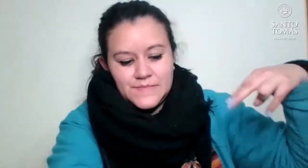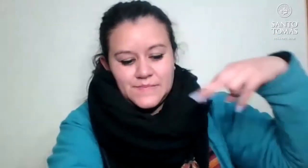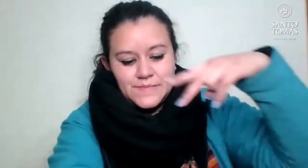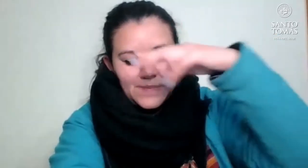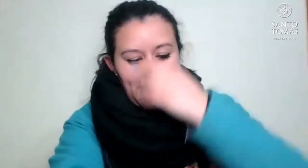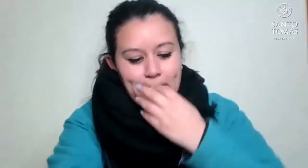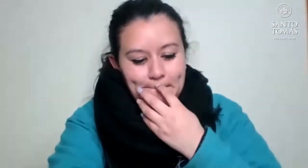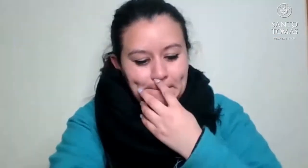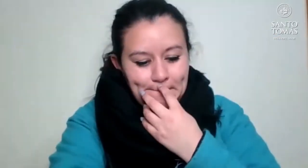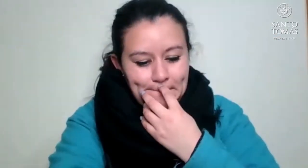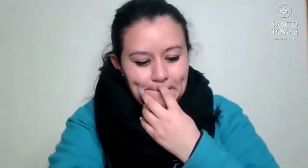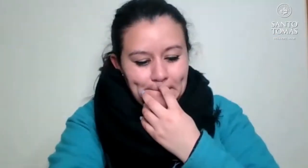La Calera.